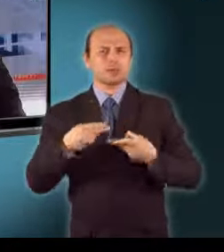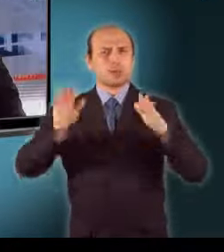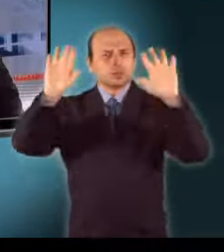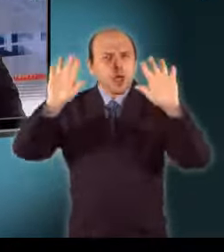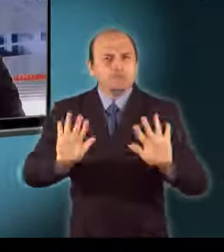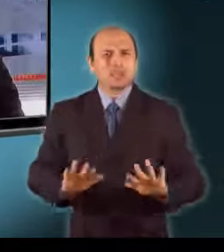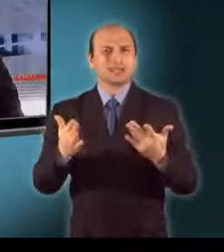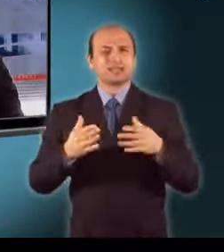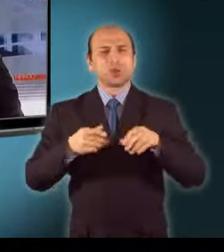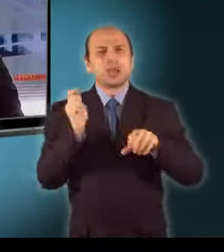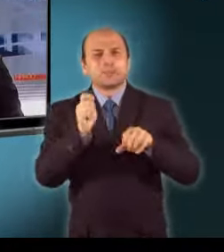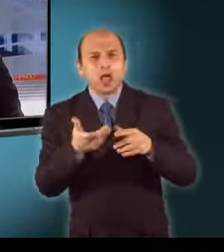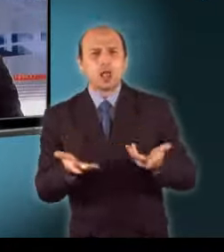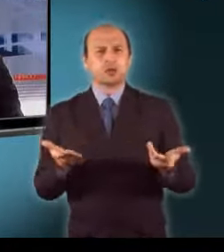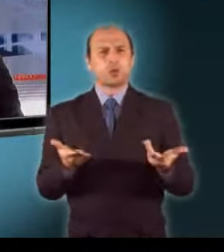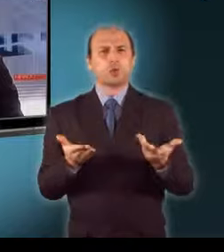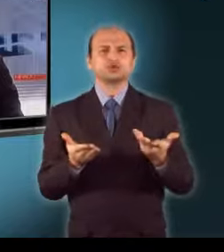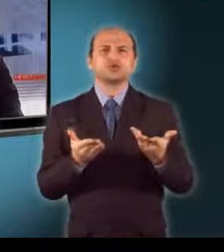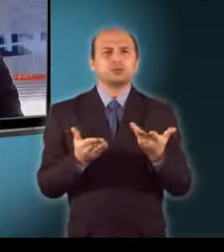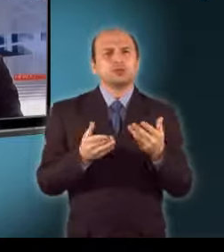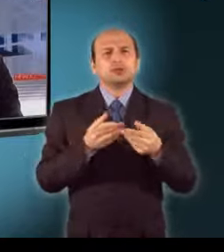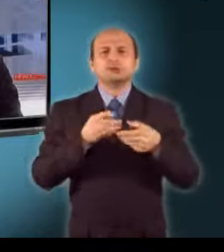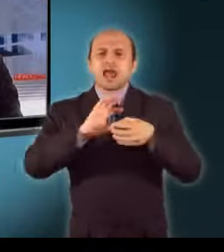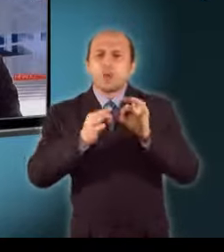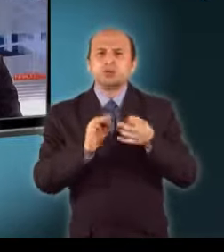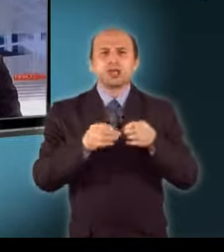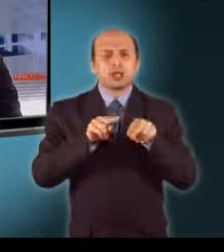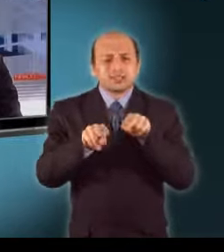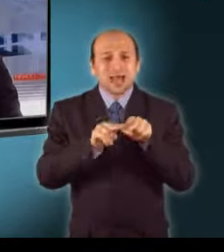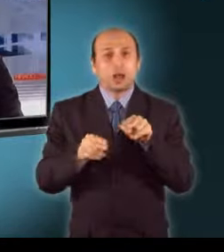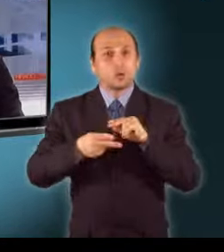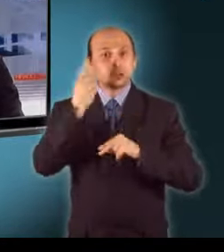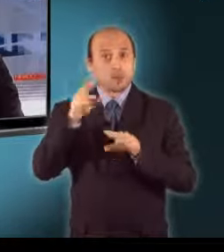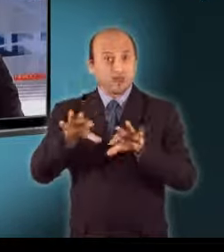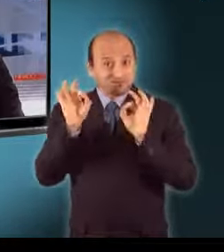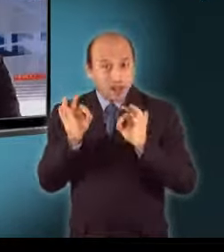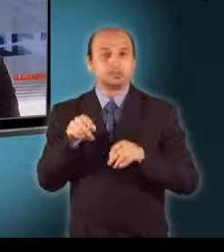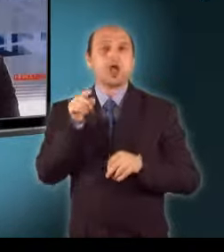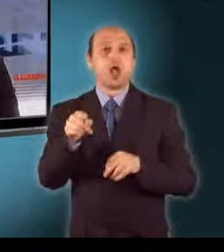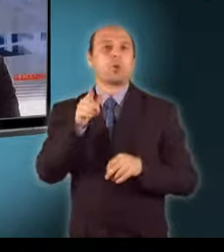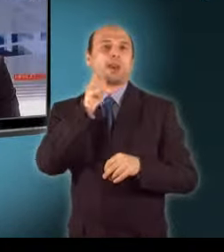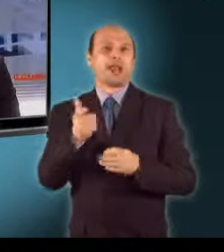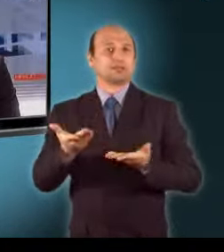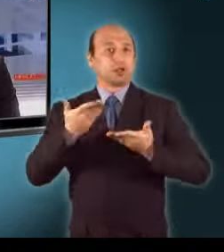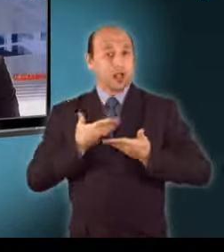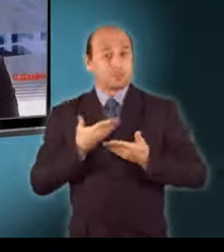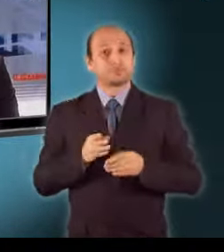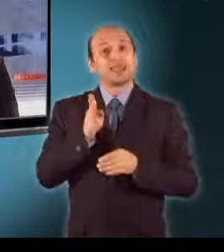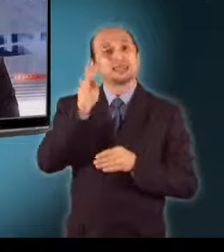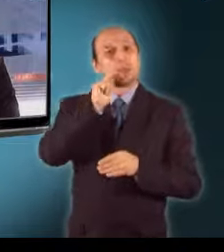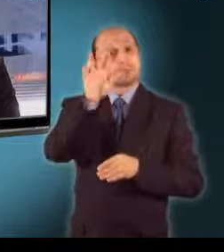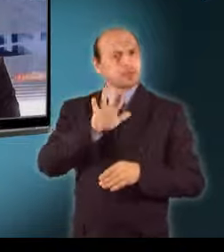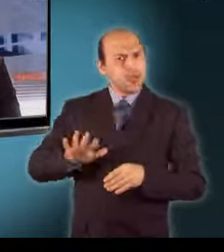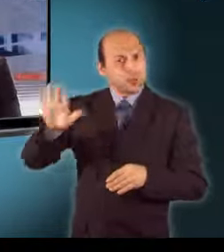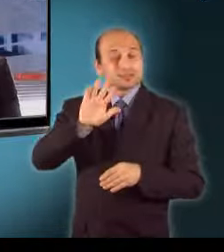képlakatos vagy az épületgépészeti hálózatszerelő szakmát választókat támogatják így. Észak-Magyarországon három ezerre juthatnak ehhez a